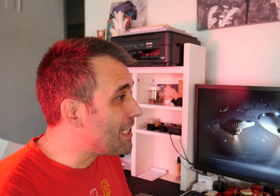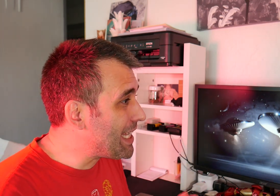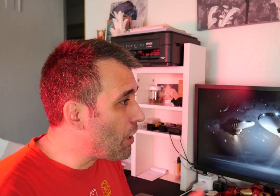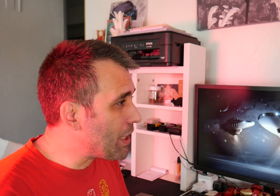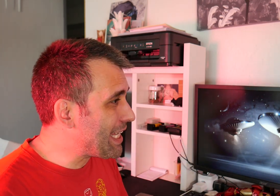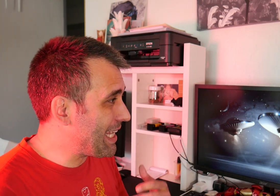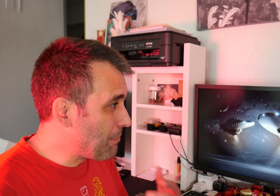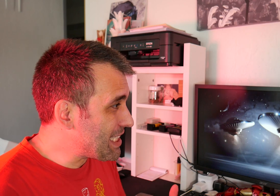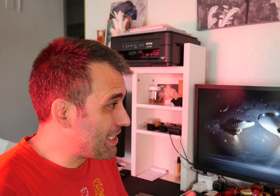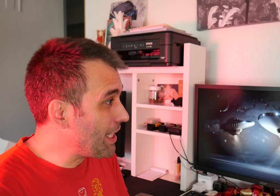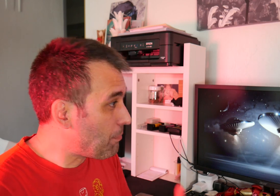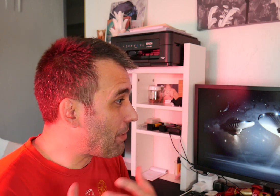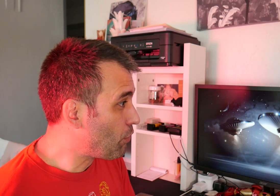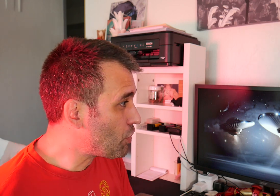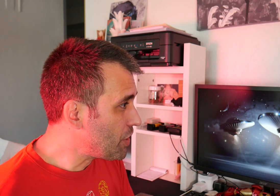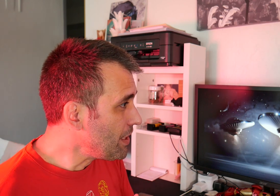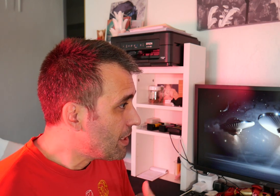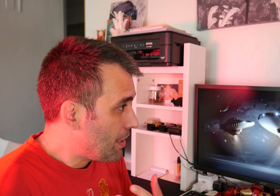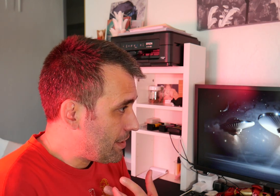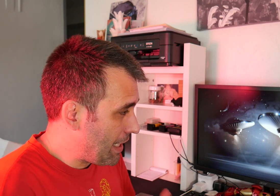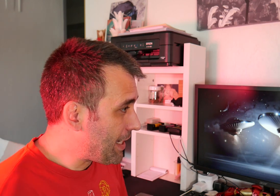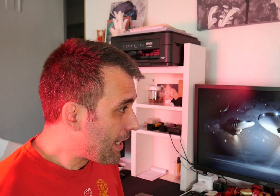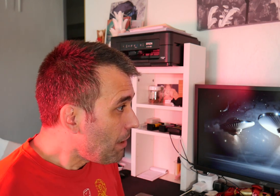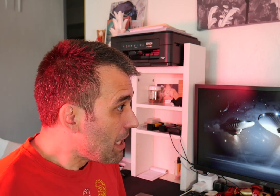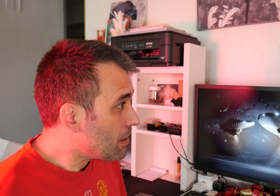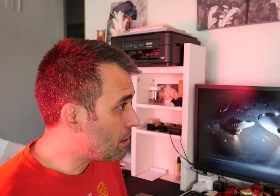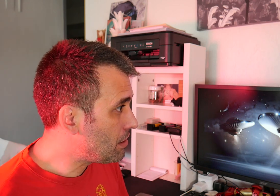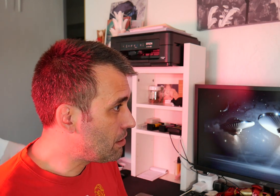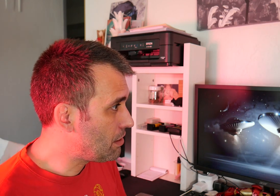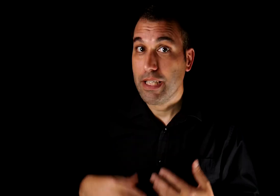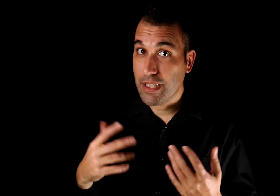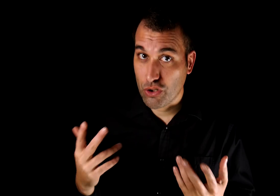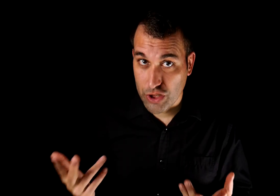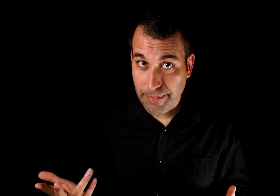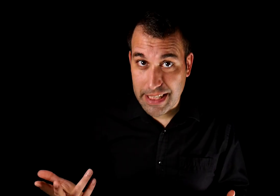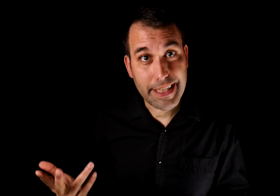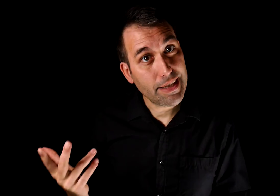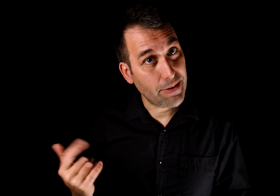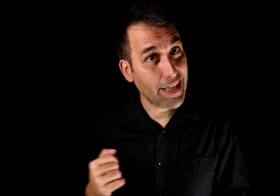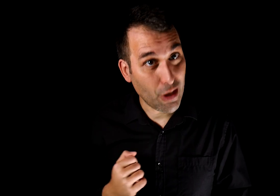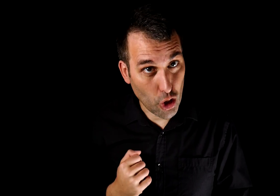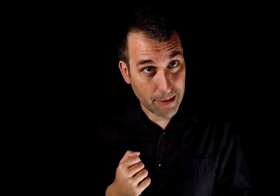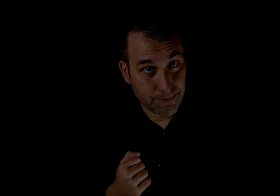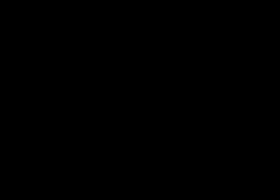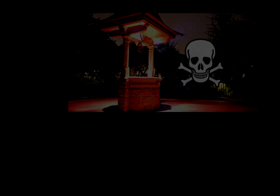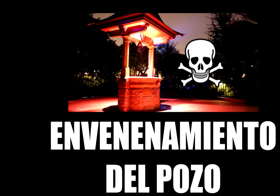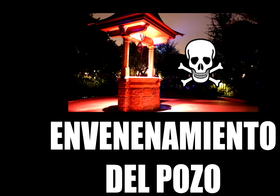que ahora que además le enseñé las pruebas a Juan Tontín, tienes que creerme. Y eso nos lleva a la siguiente bandera roja. El